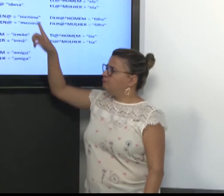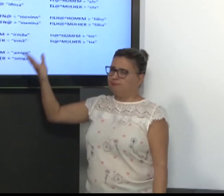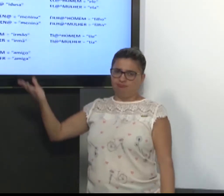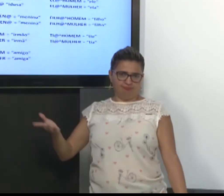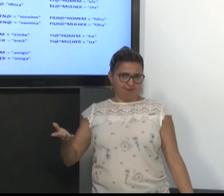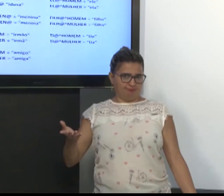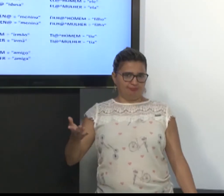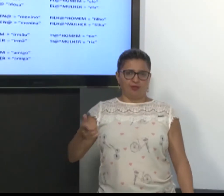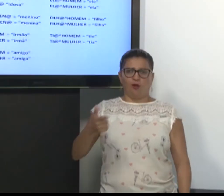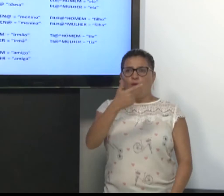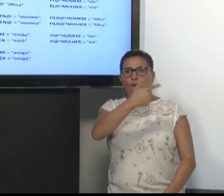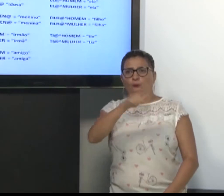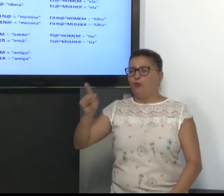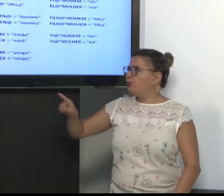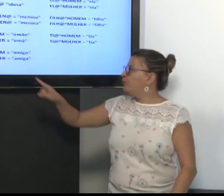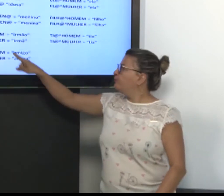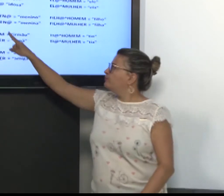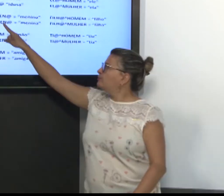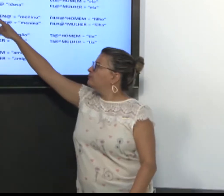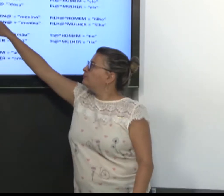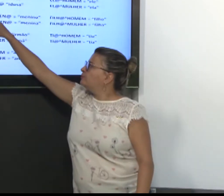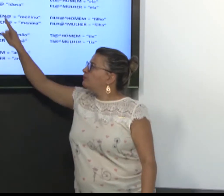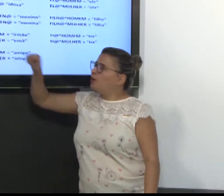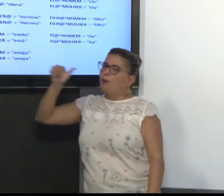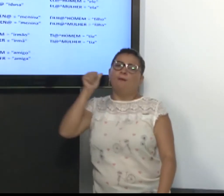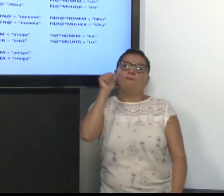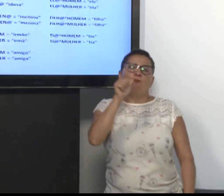Mulher velha ou idosa.